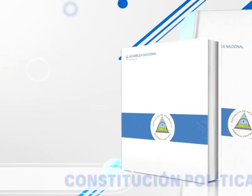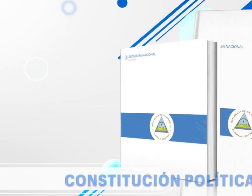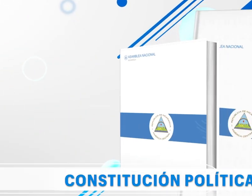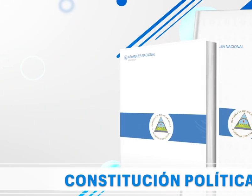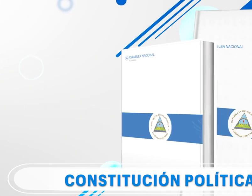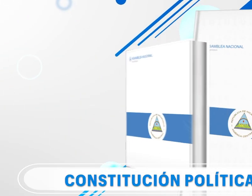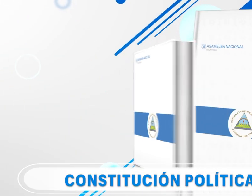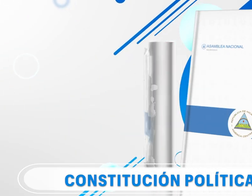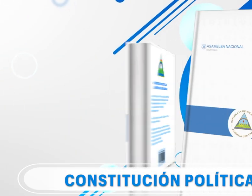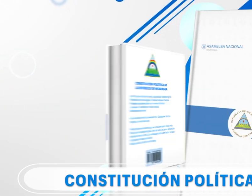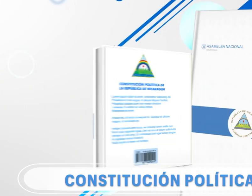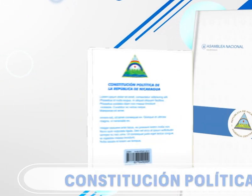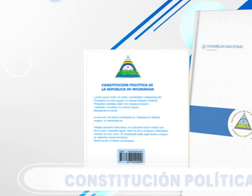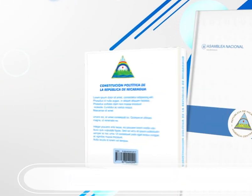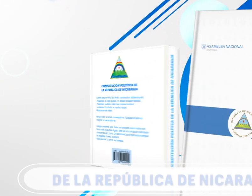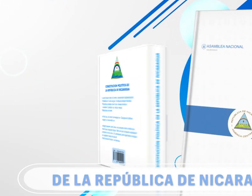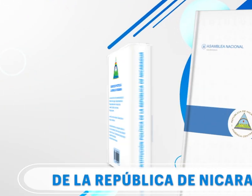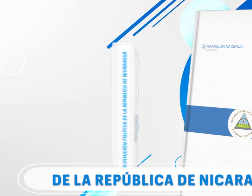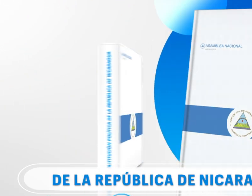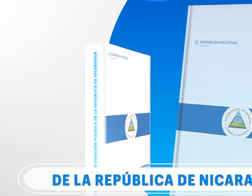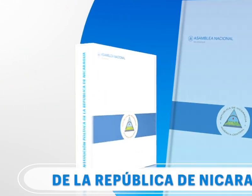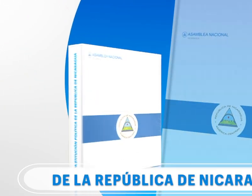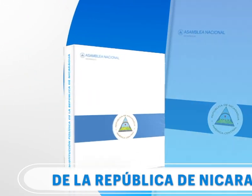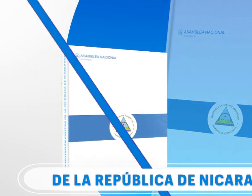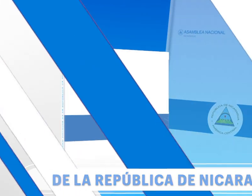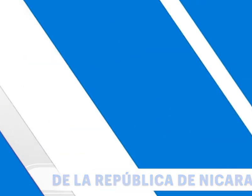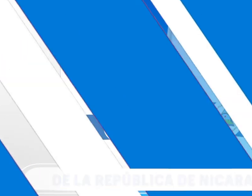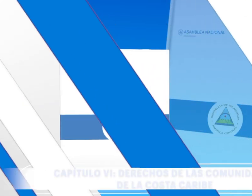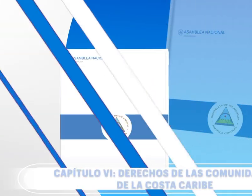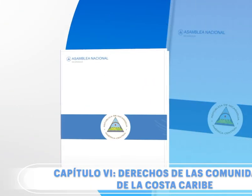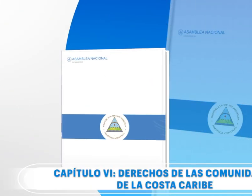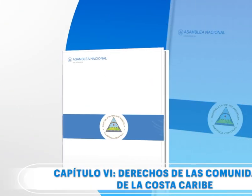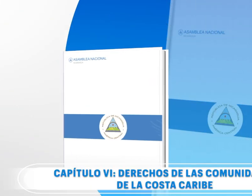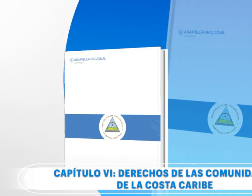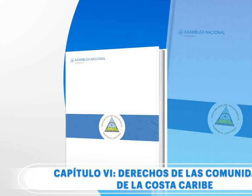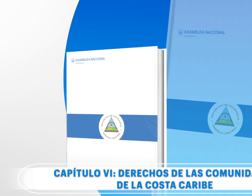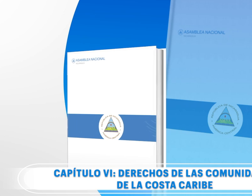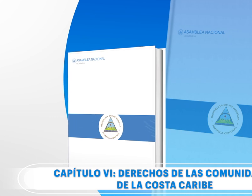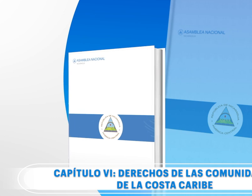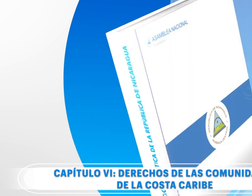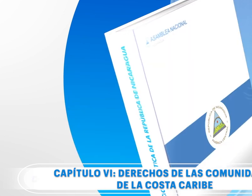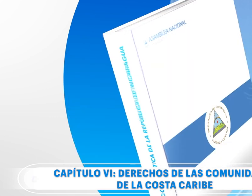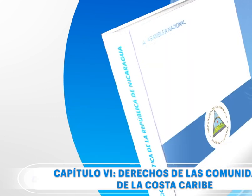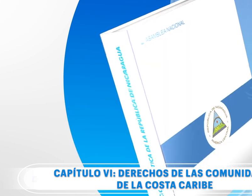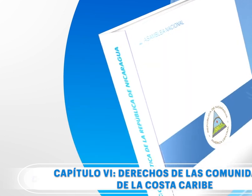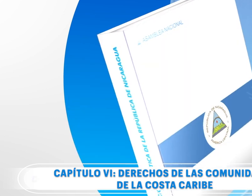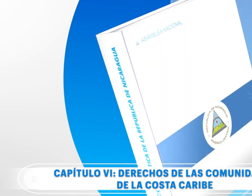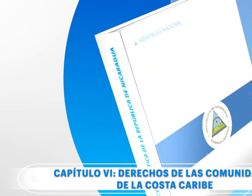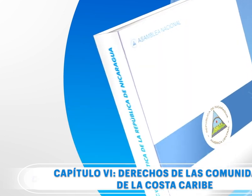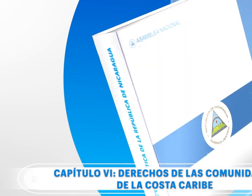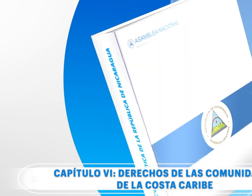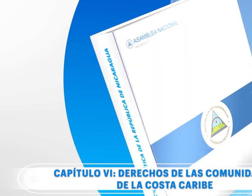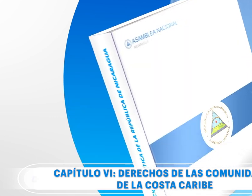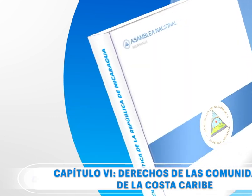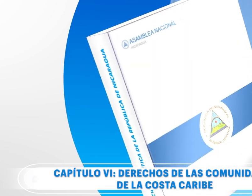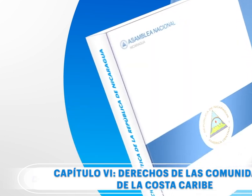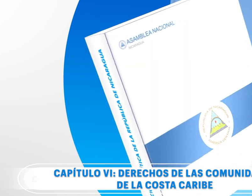Constitución Política de la República de Nicaragua Capítulo 6 Derecho de las Comunidades de la